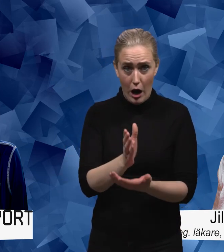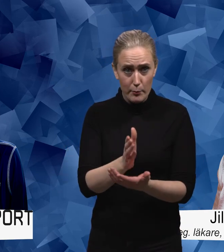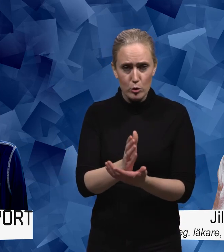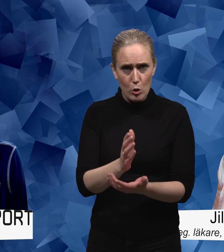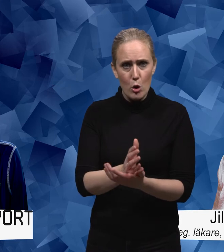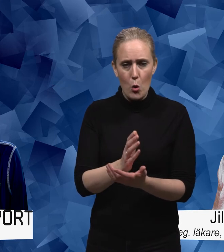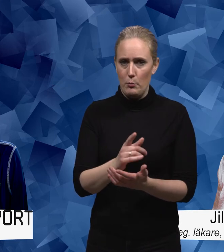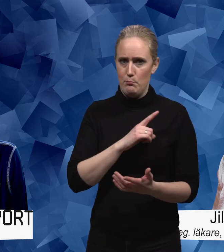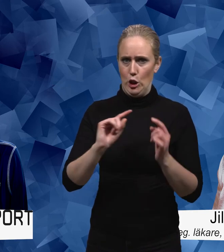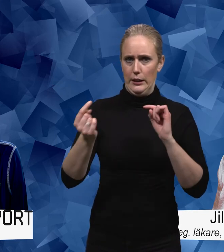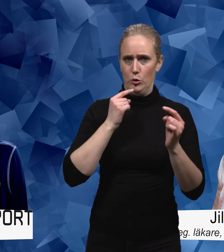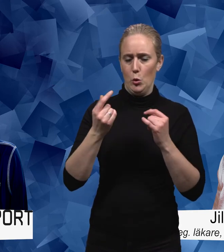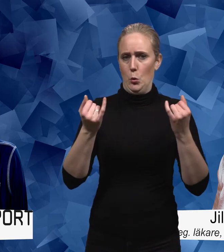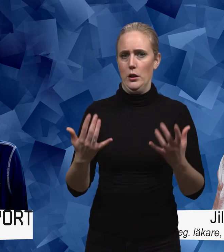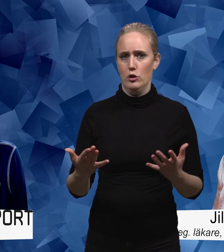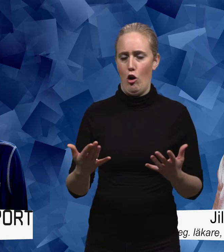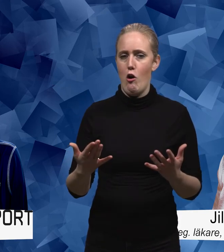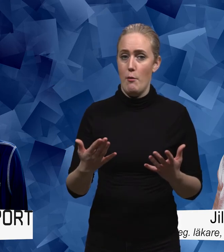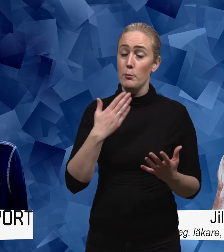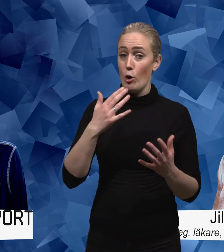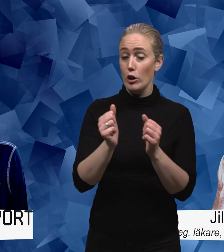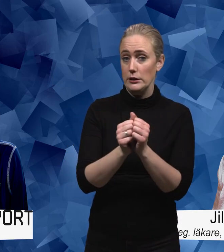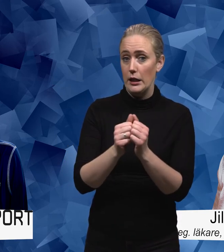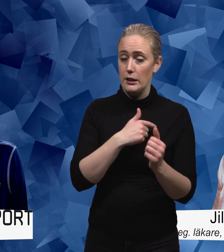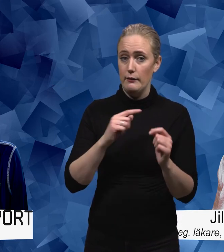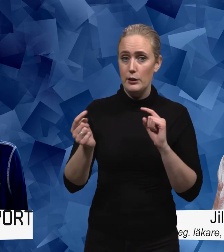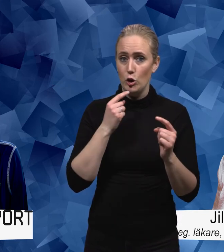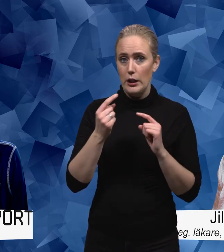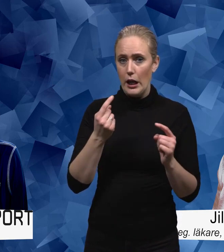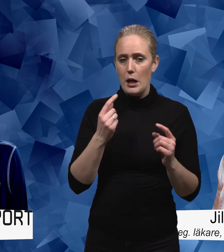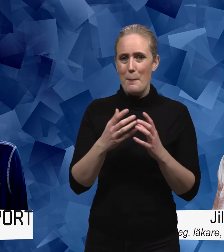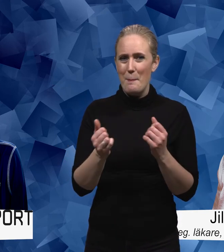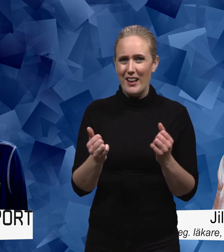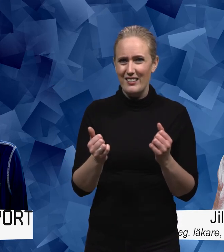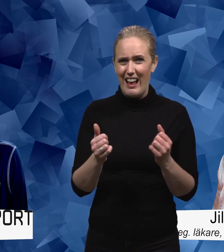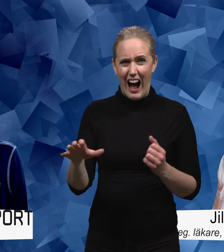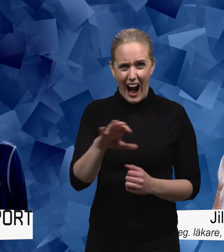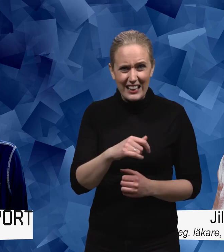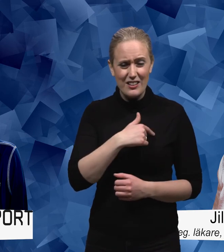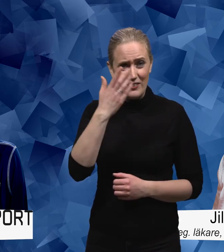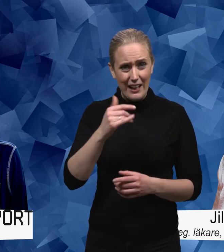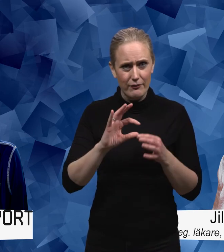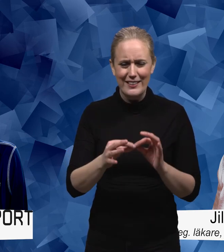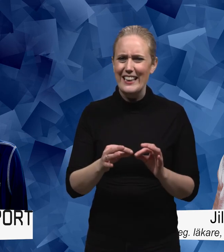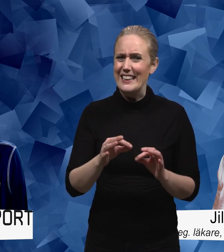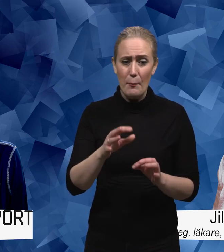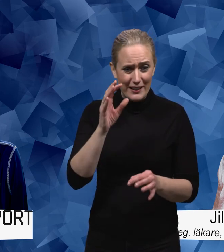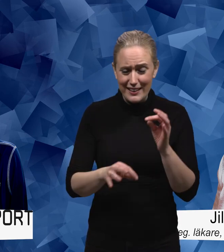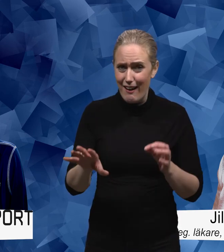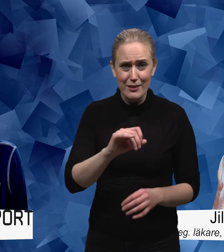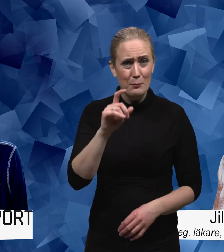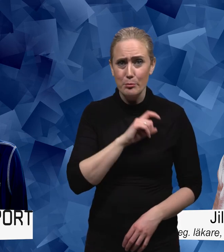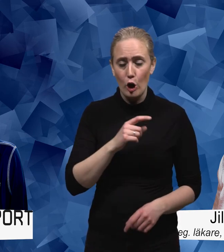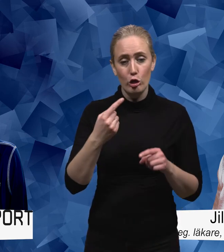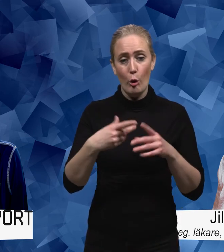jag som tror utan det resoneras mycket om det och diskuteras på ett bra sätt att det är väl inte så himla bra allting kan ju inte fixas bort vi kan inte trolla